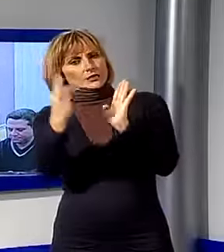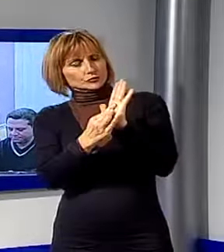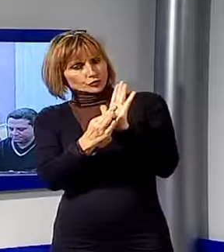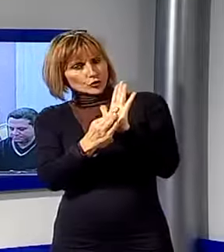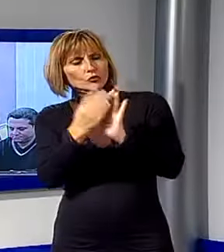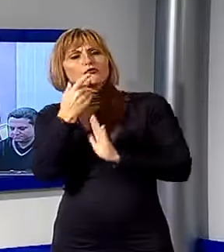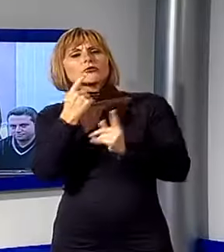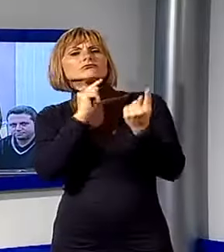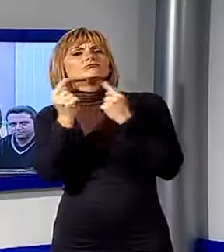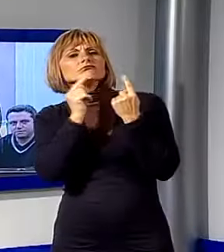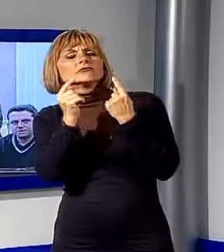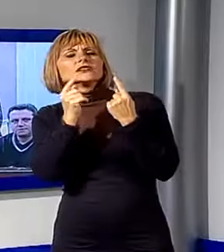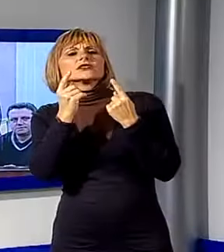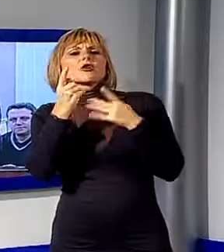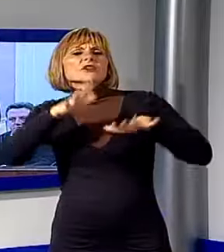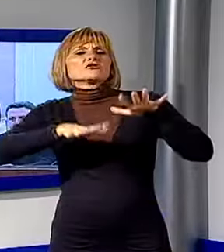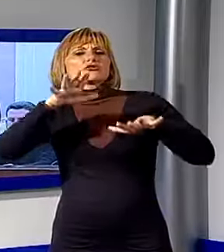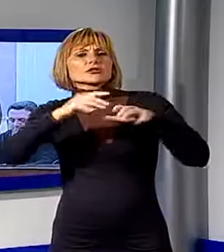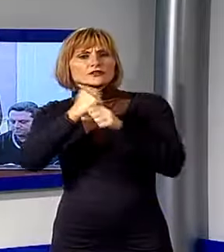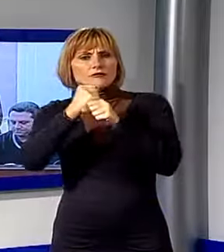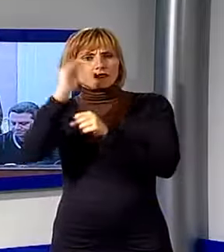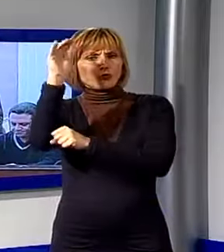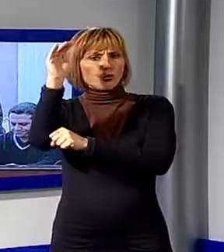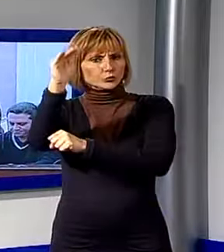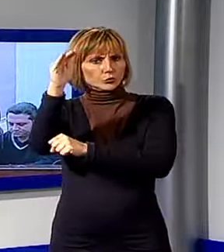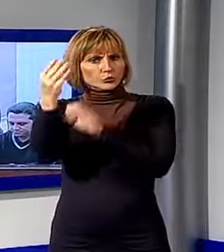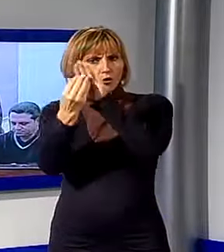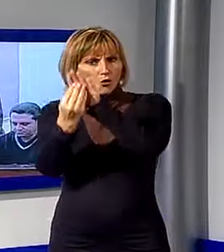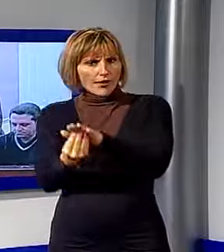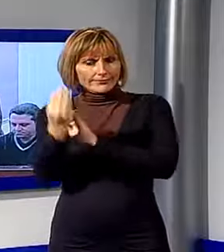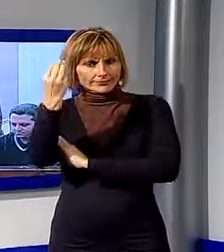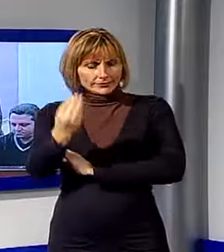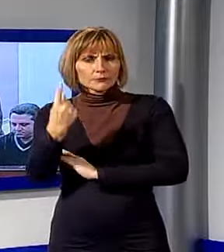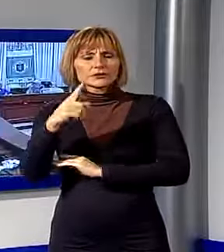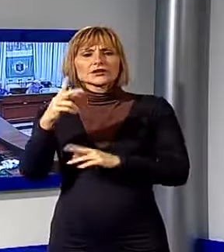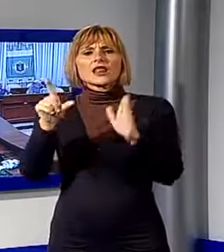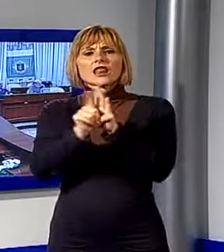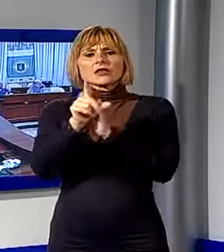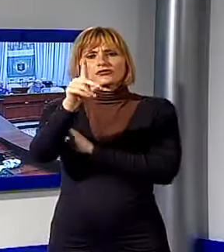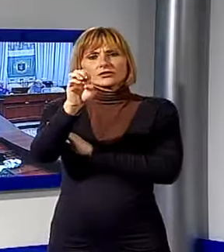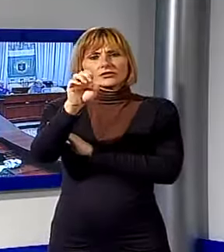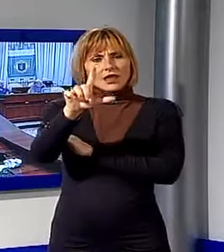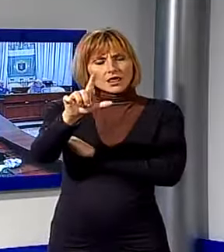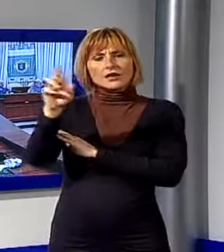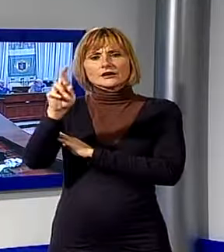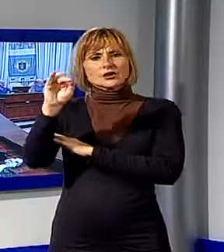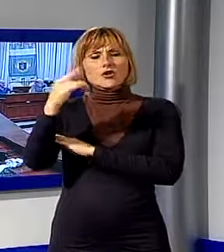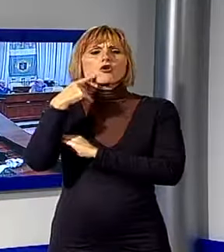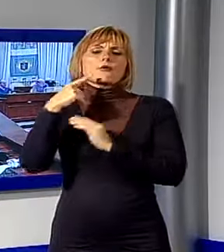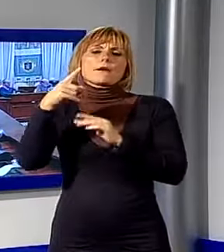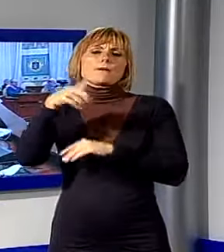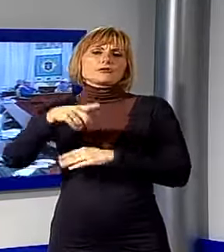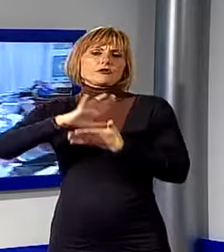della questione dell'incertezza lavorativa dei dipendenti dell'ente a seguito della legge del Rio, che prevede lo smantellamento delle province.